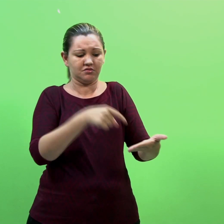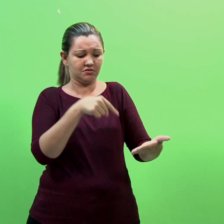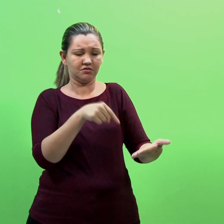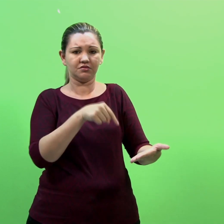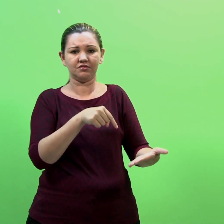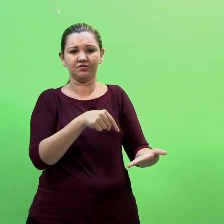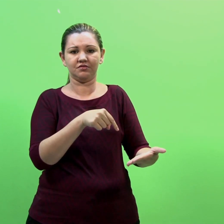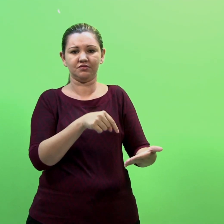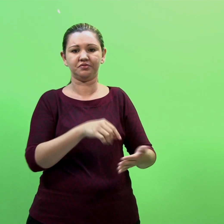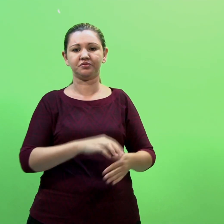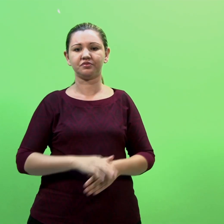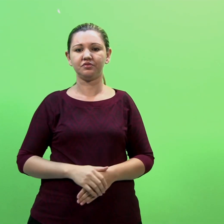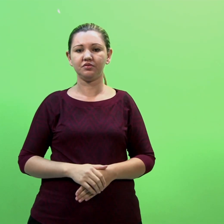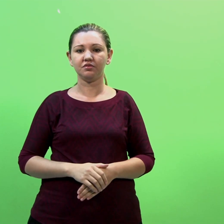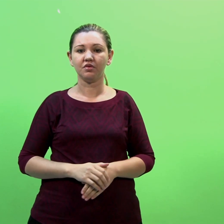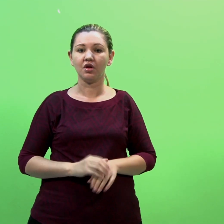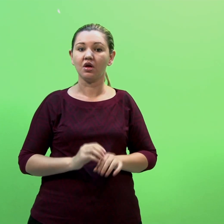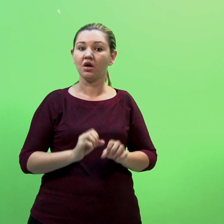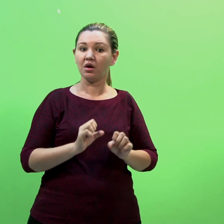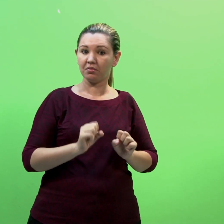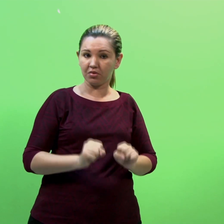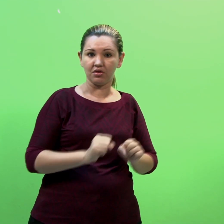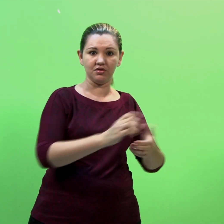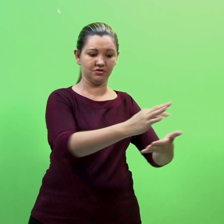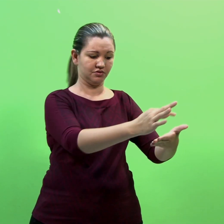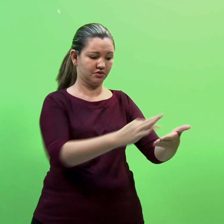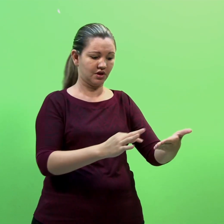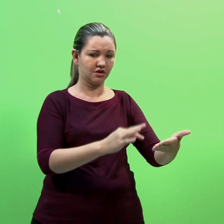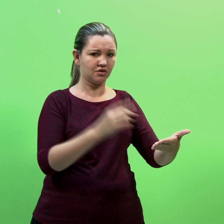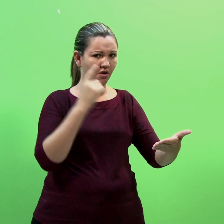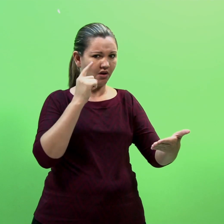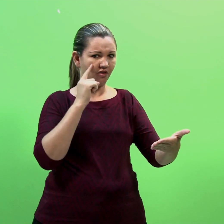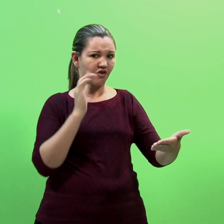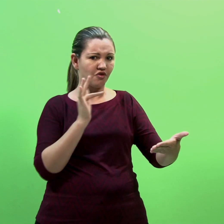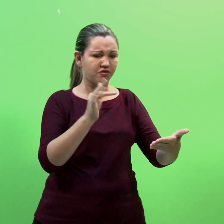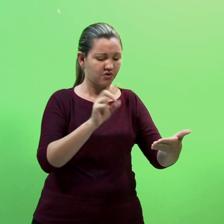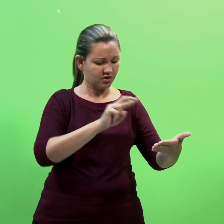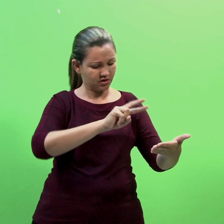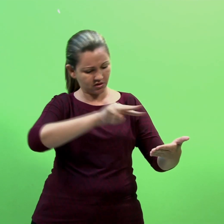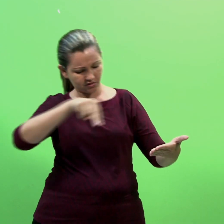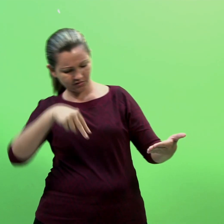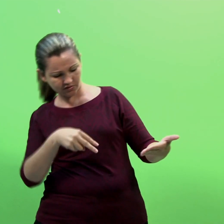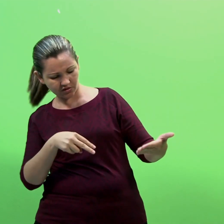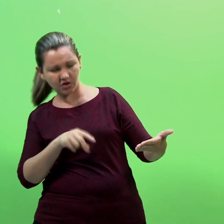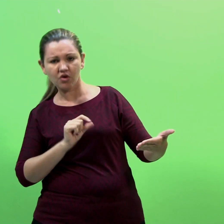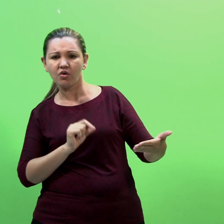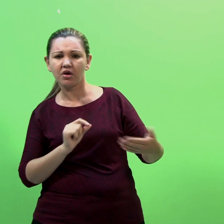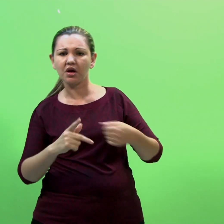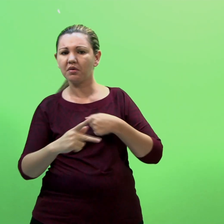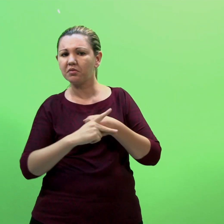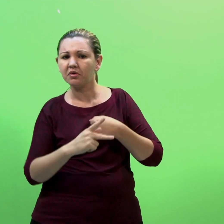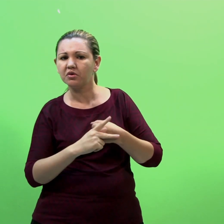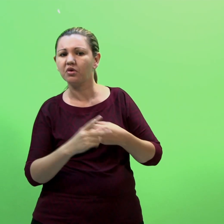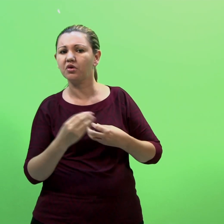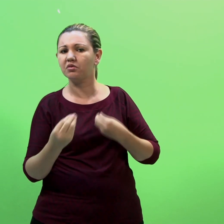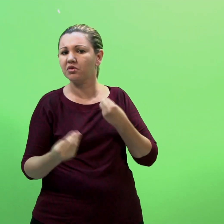Podem se adiantar no texto para resolver antecipadamente problemas de gênero no pronome de uma dada língua.